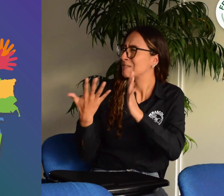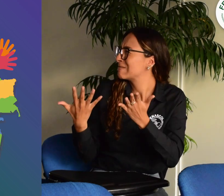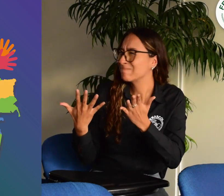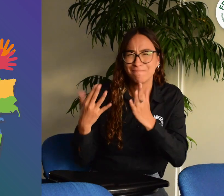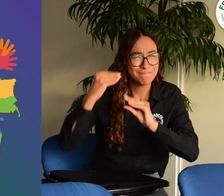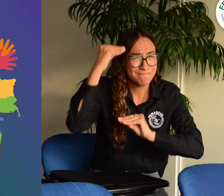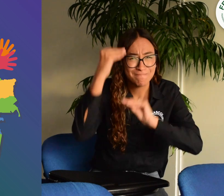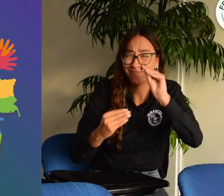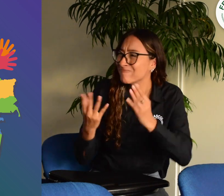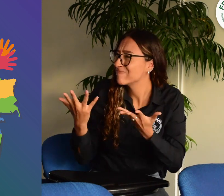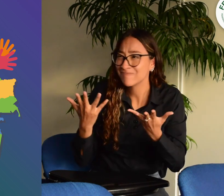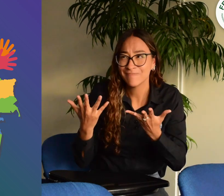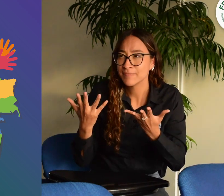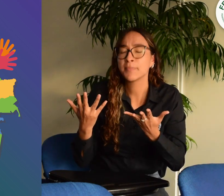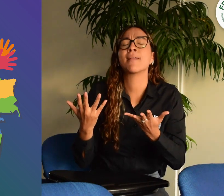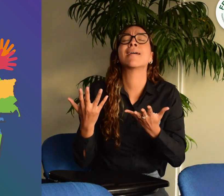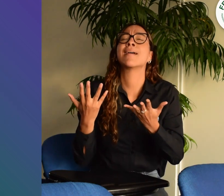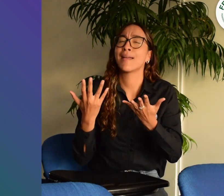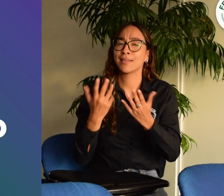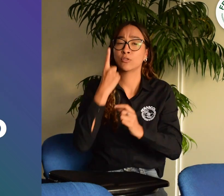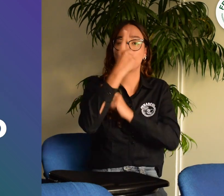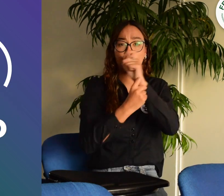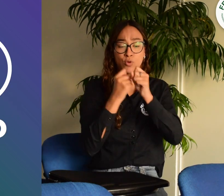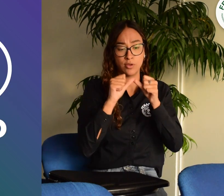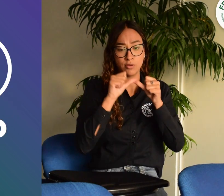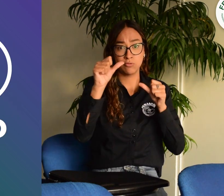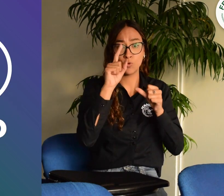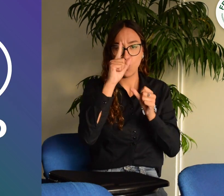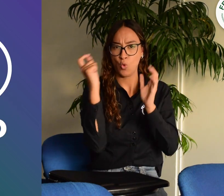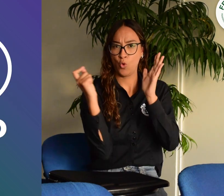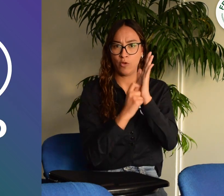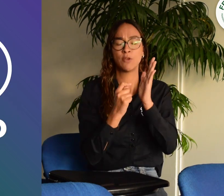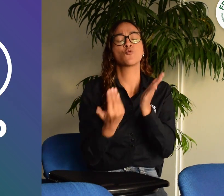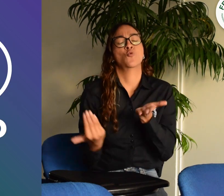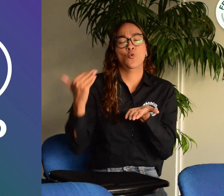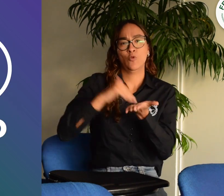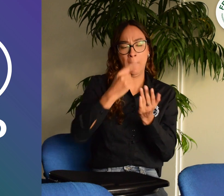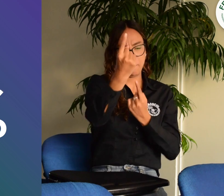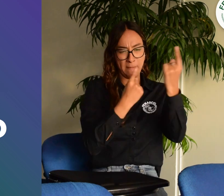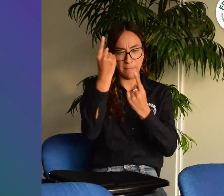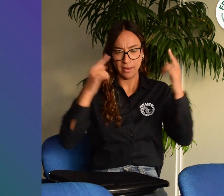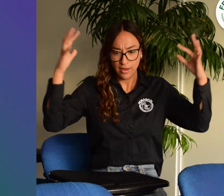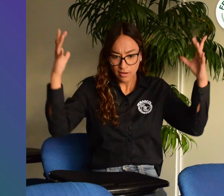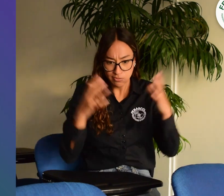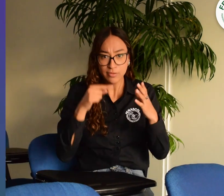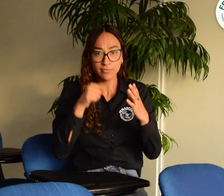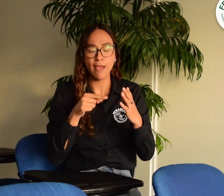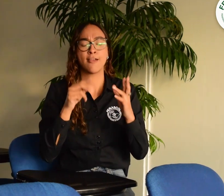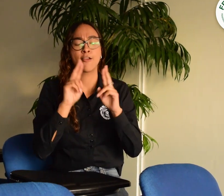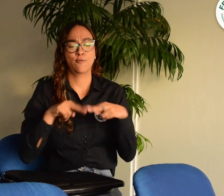para atender y solucionar problemas que se presenten en torno al uso y desacuerdos de la lengua de señas colombiana,